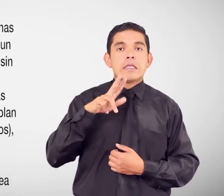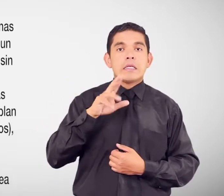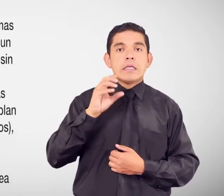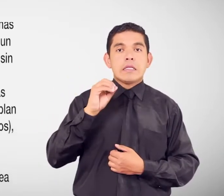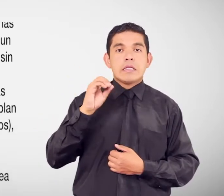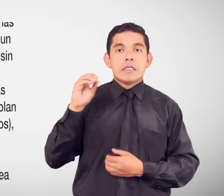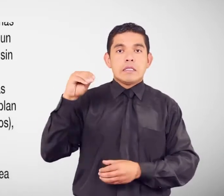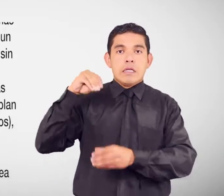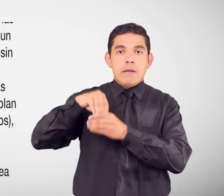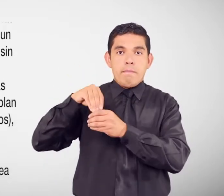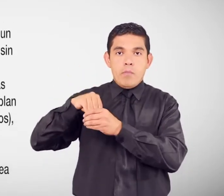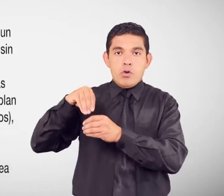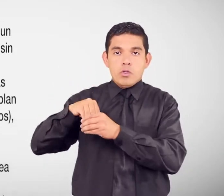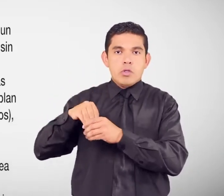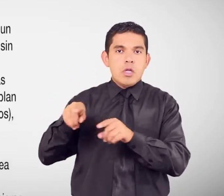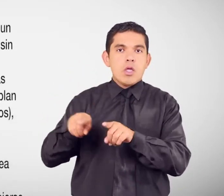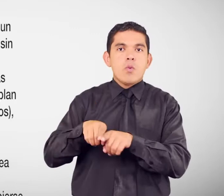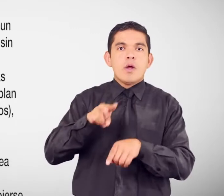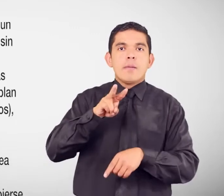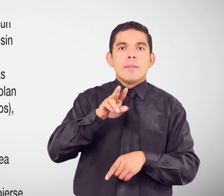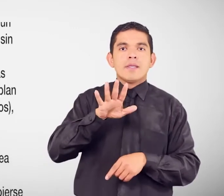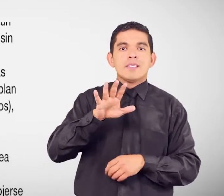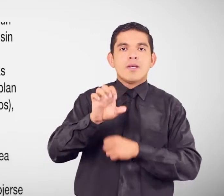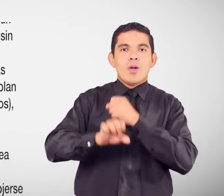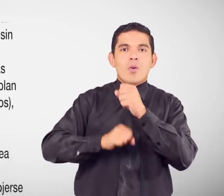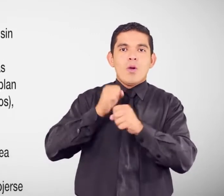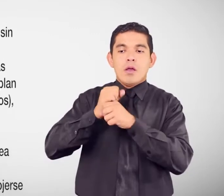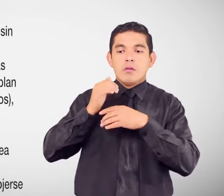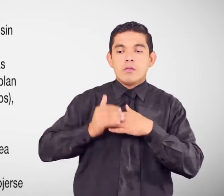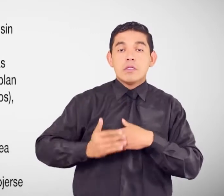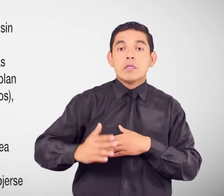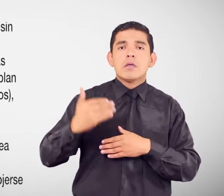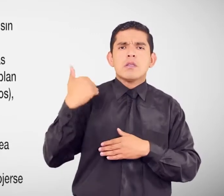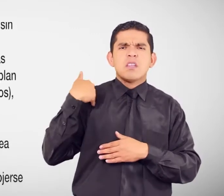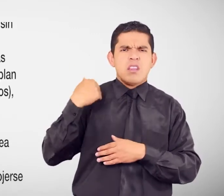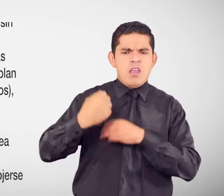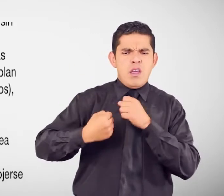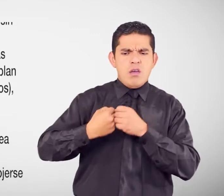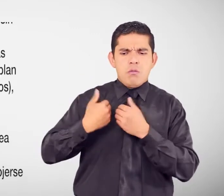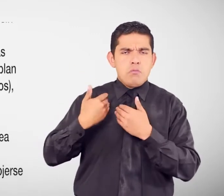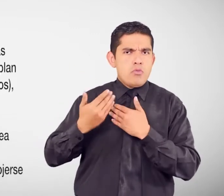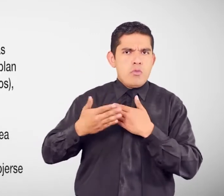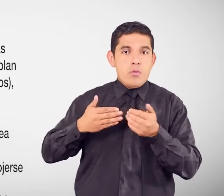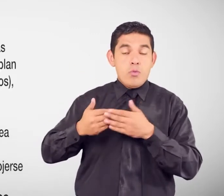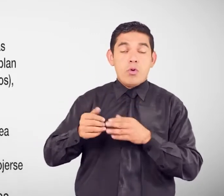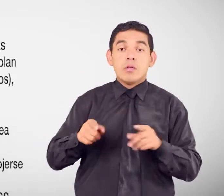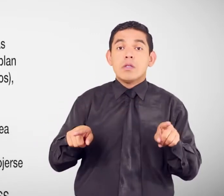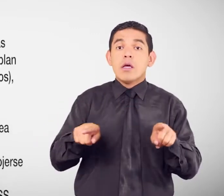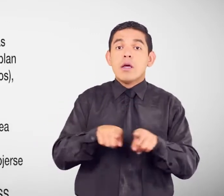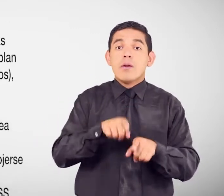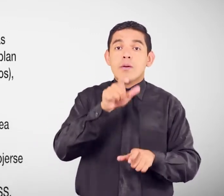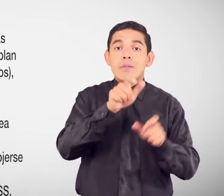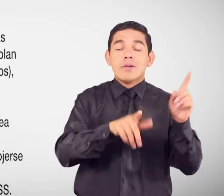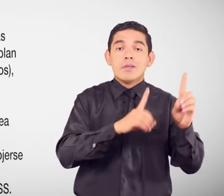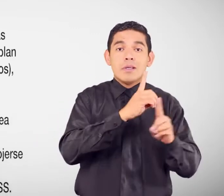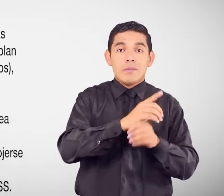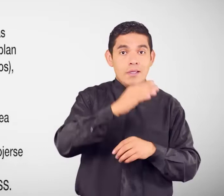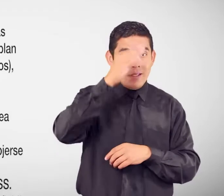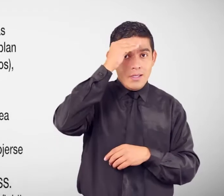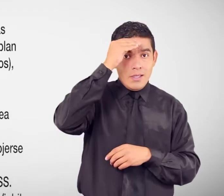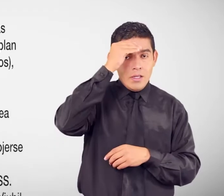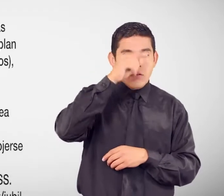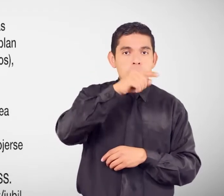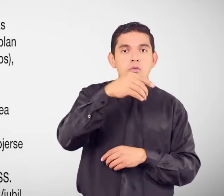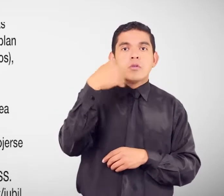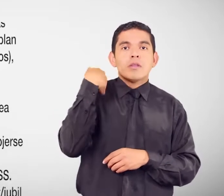25 años Sin límite de edad También pueden acogerse Las personas con discapacidad intelectual Que cumplan un